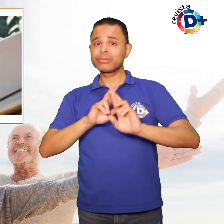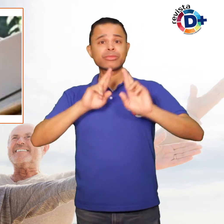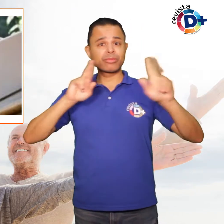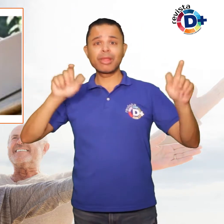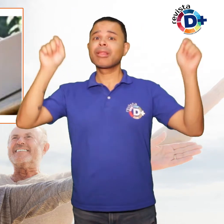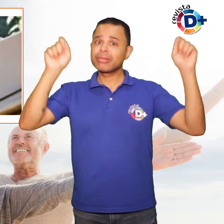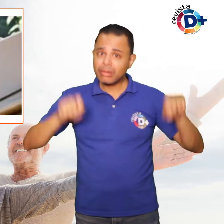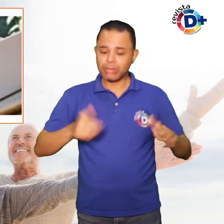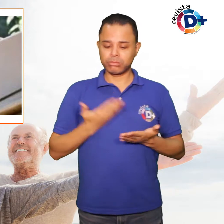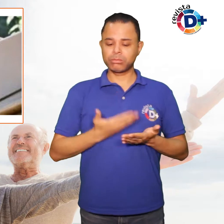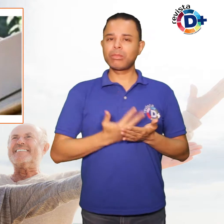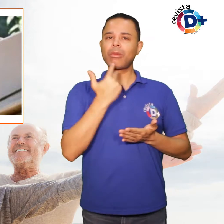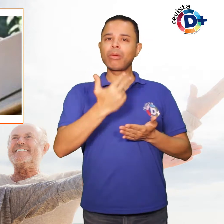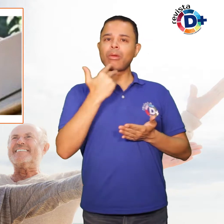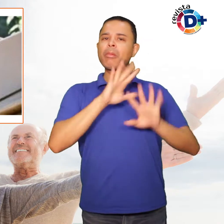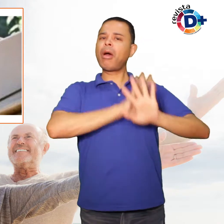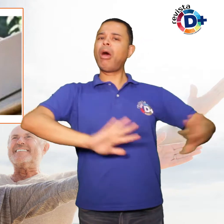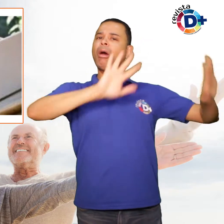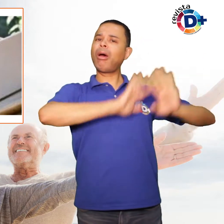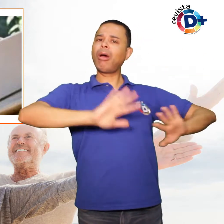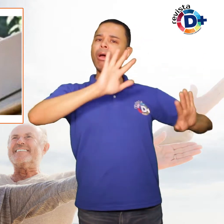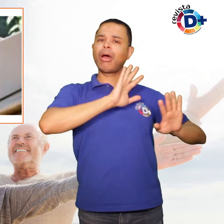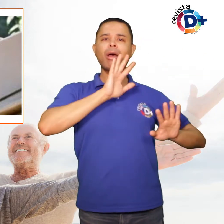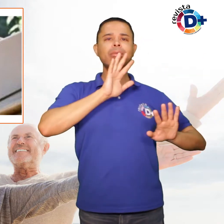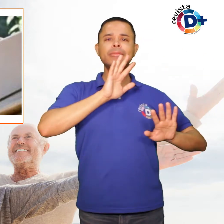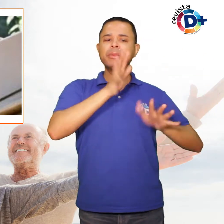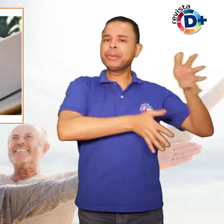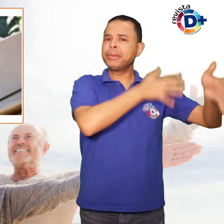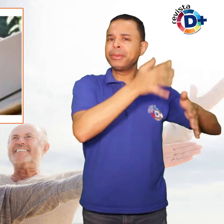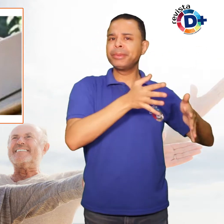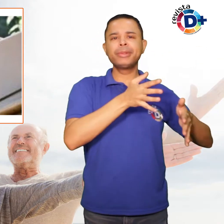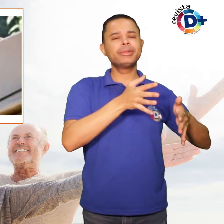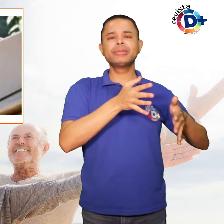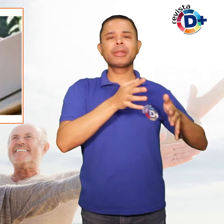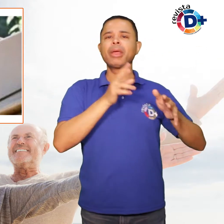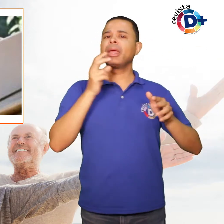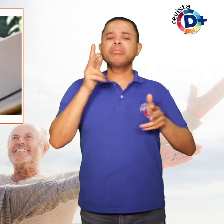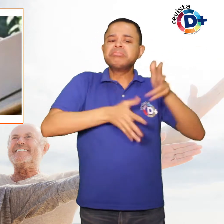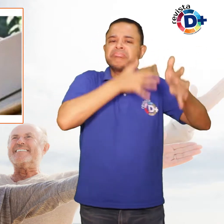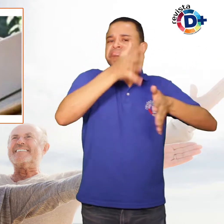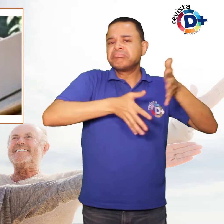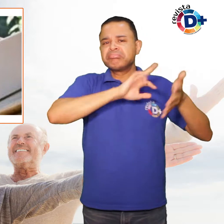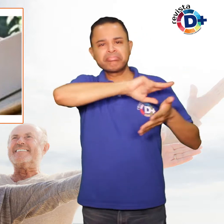possível ganhar fluência em outra língua em qualquer idade, o ato de estudar